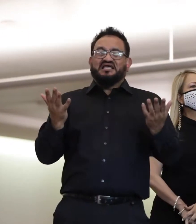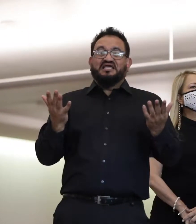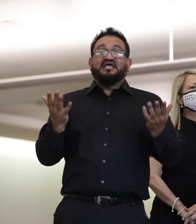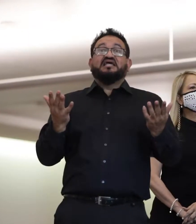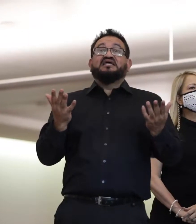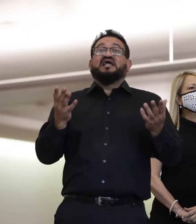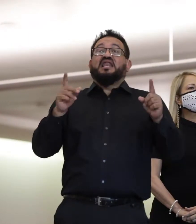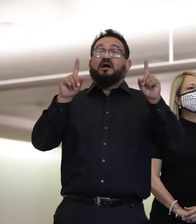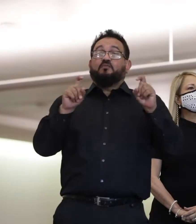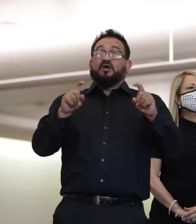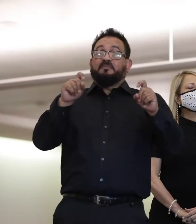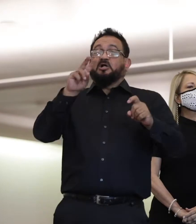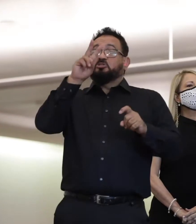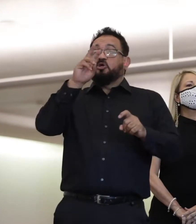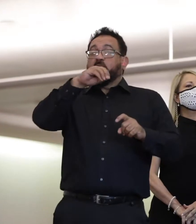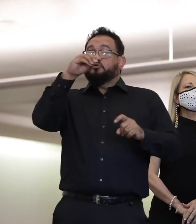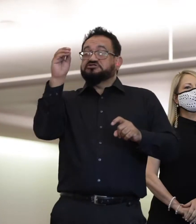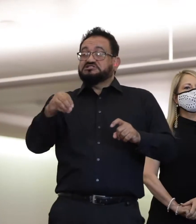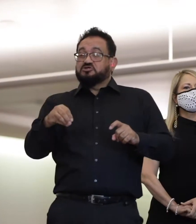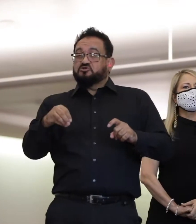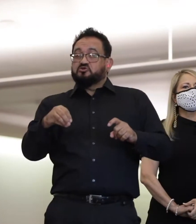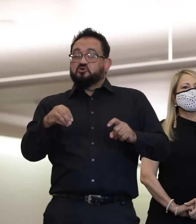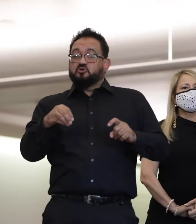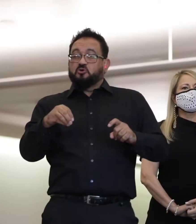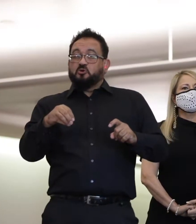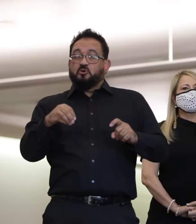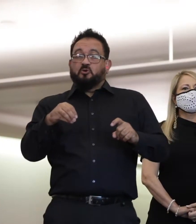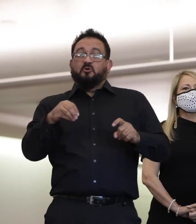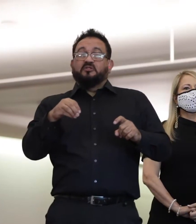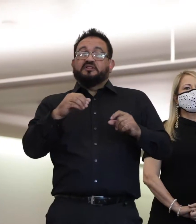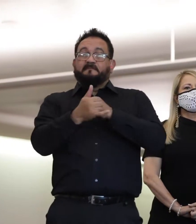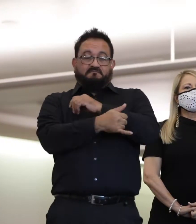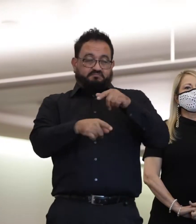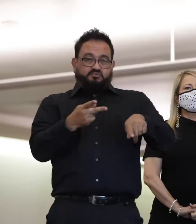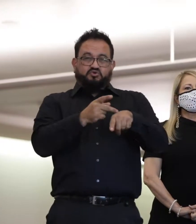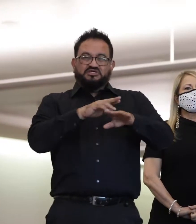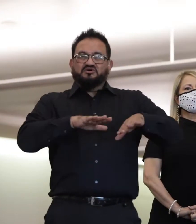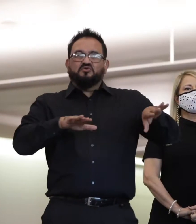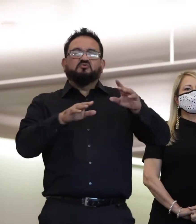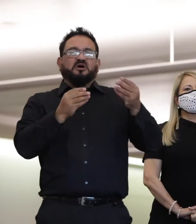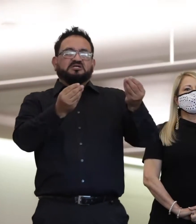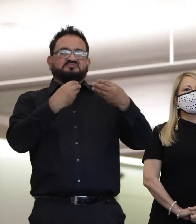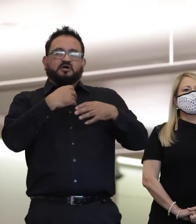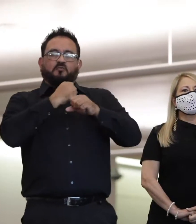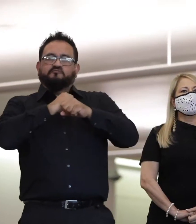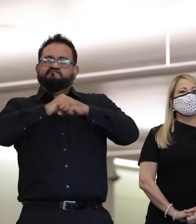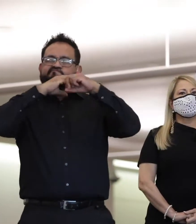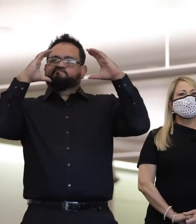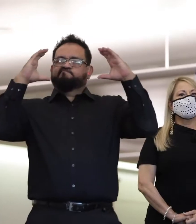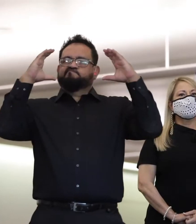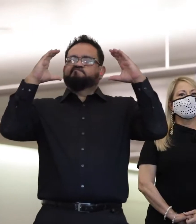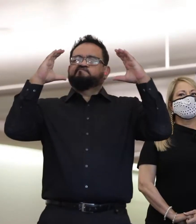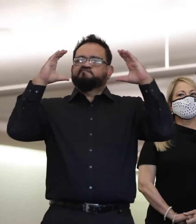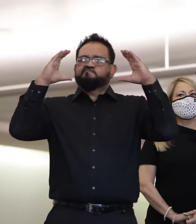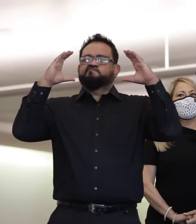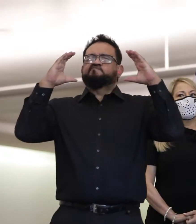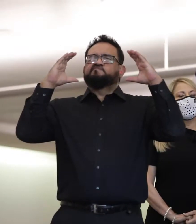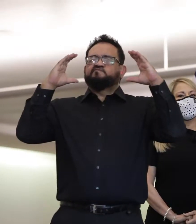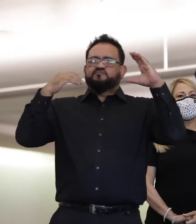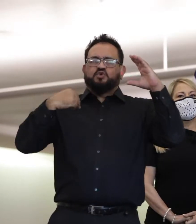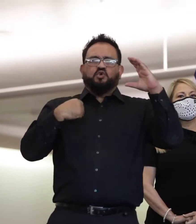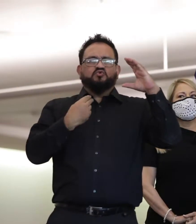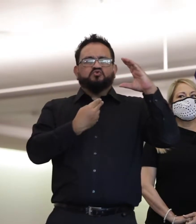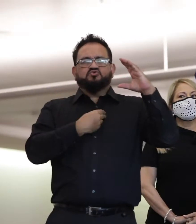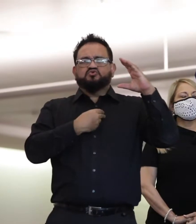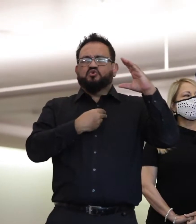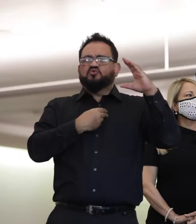Una vez más, el esfuerzo de los laboratorios privados, los laboratorios de referencia, el Departamento de Salud y el esfuerzo de Puerto Rico en favor de tener datos para